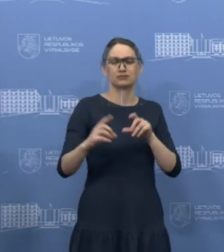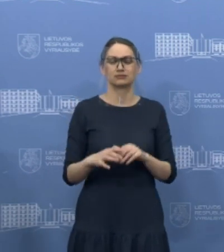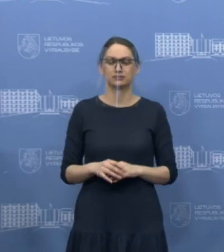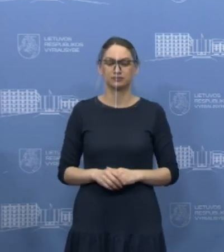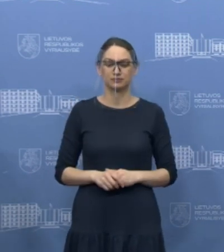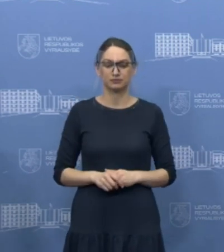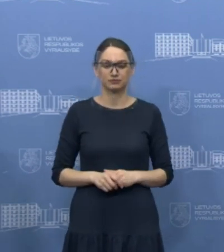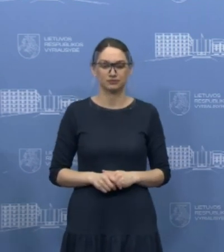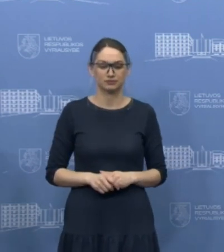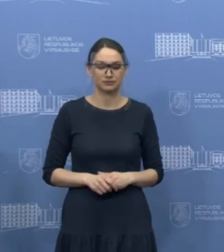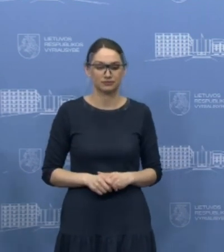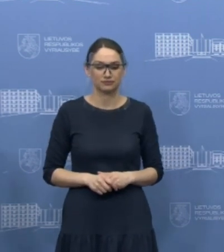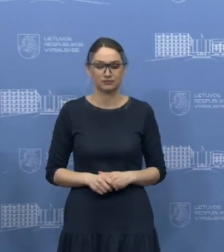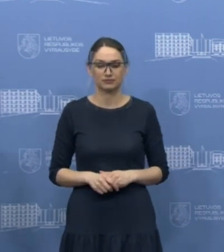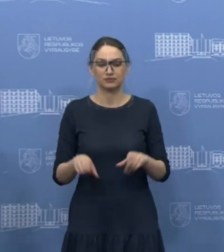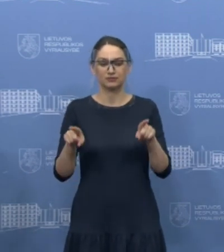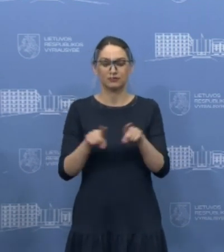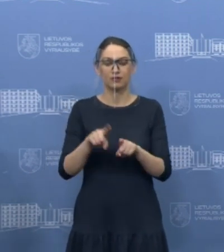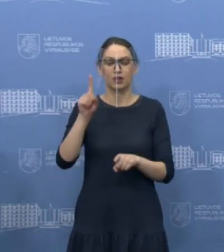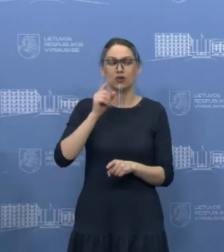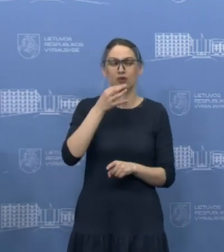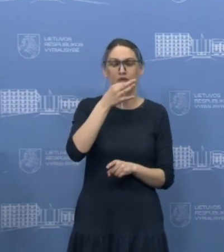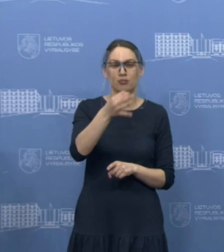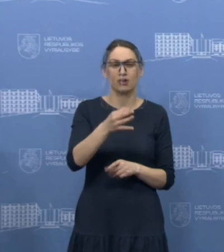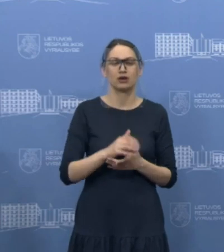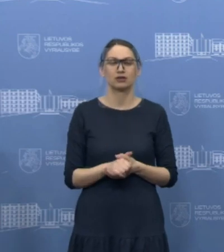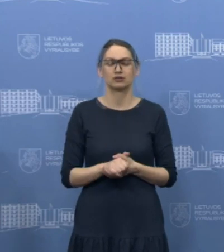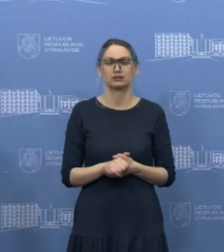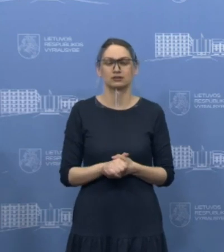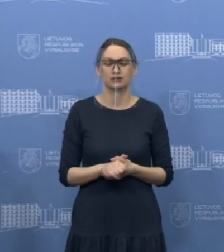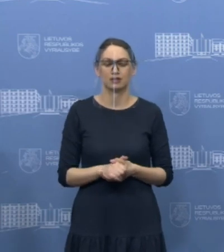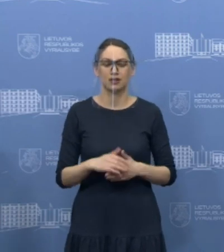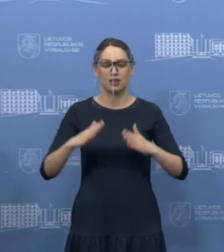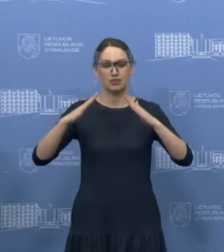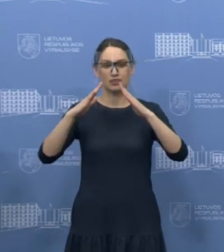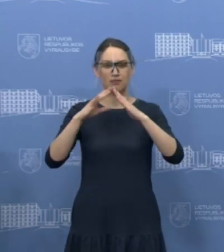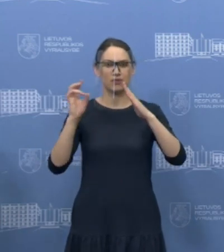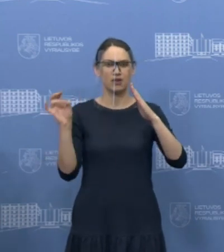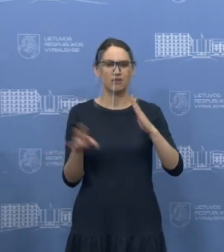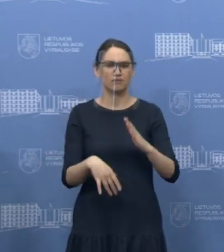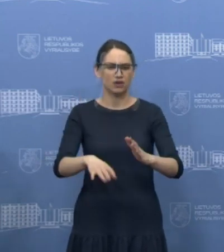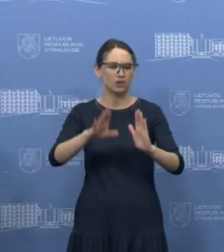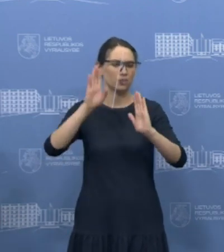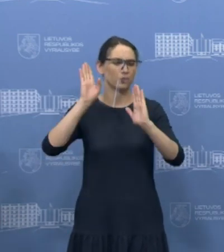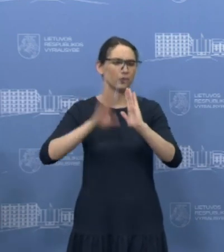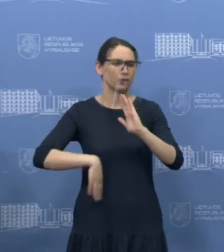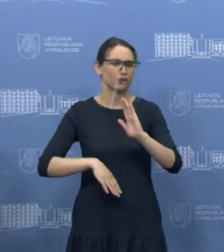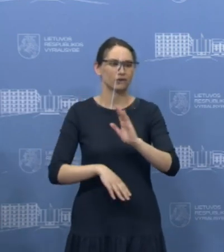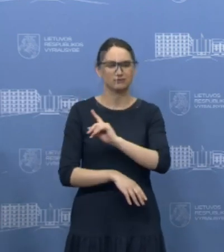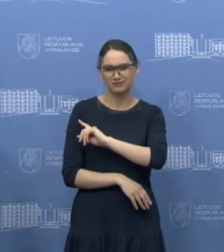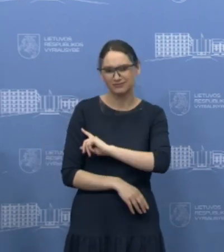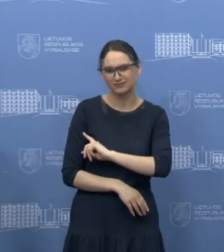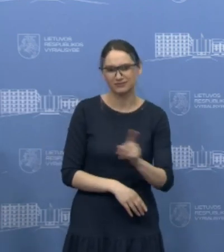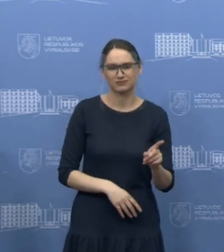Ką aš noriu pasakyti dar vieną dalyką, kad būti namuose nėra jau taip blogai. Žinot, aš tikiu, kad